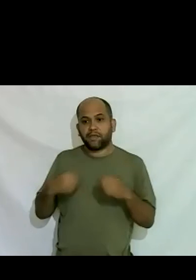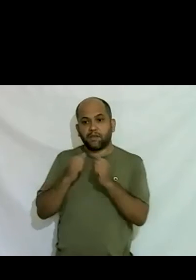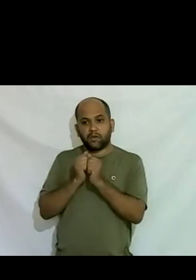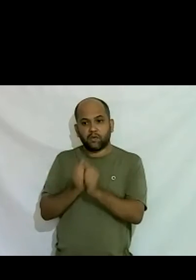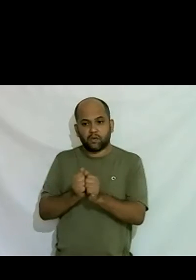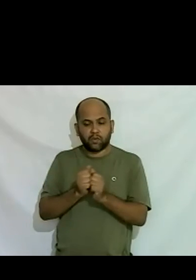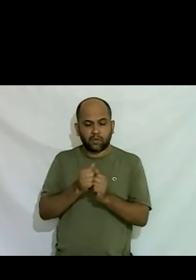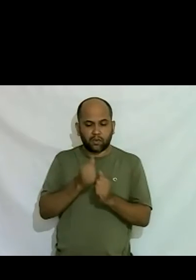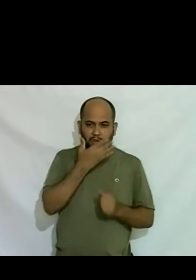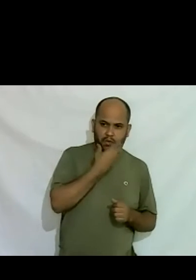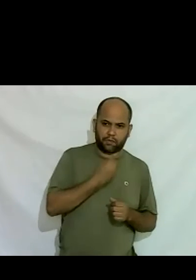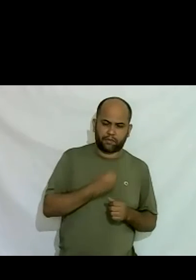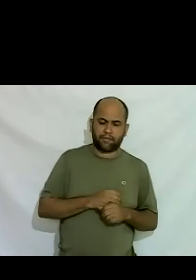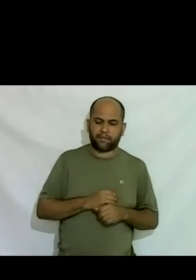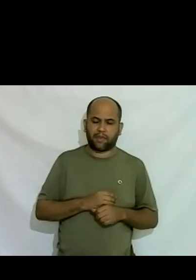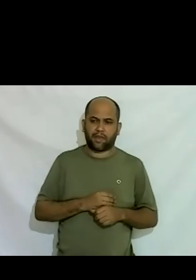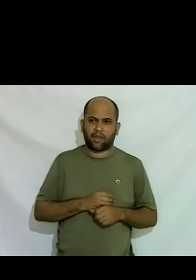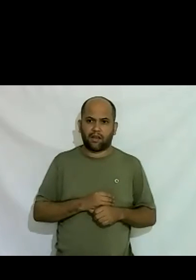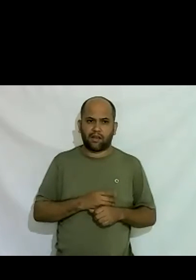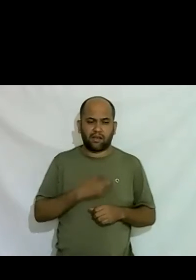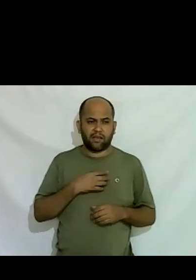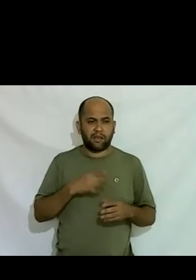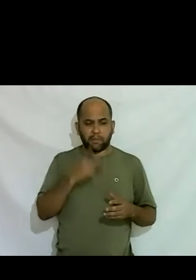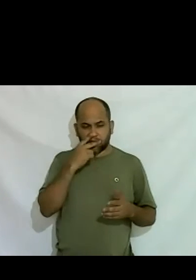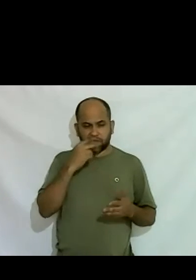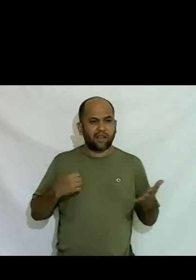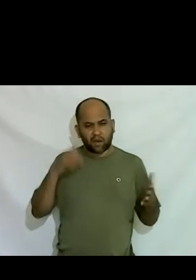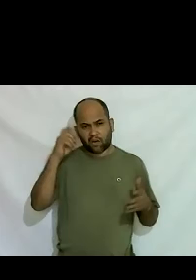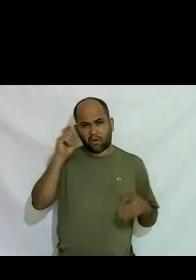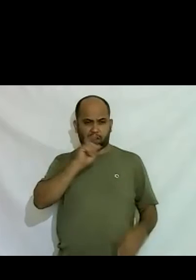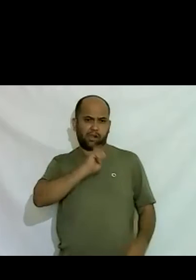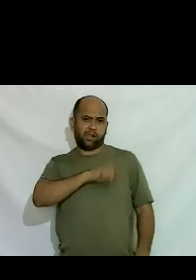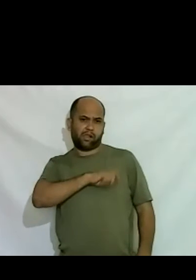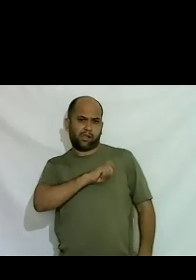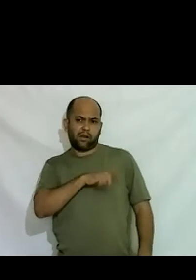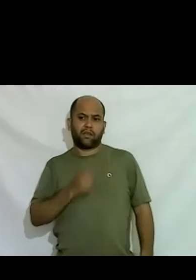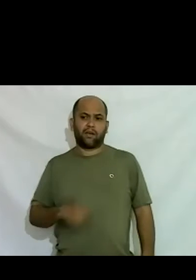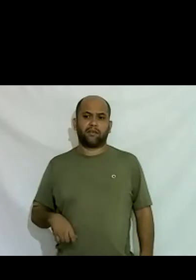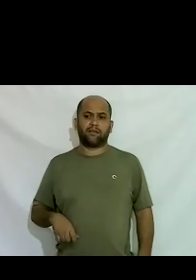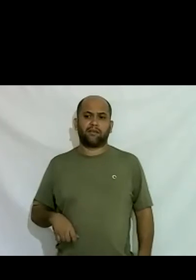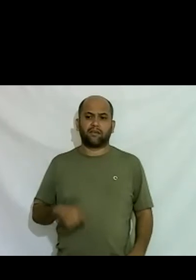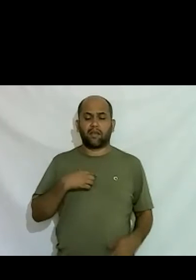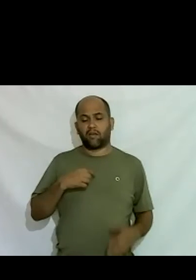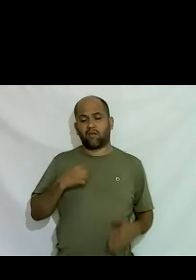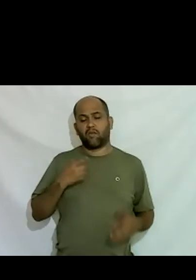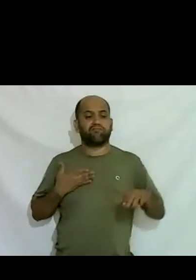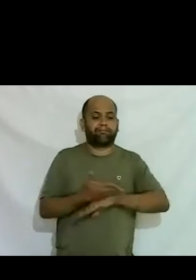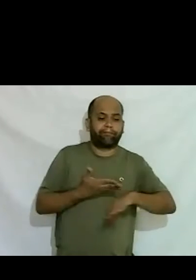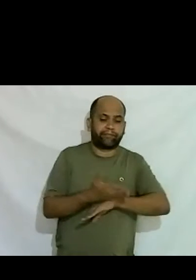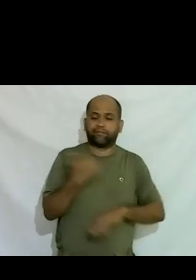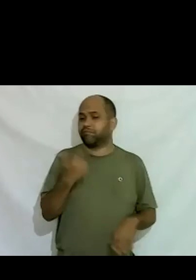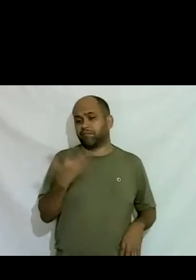meninos e aquilo pra mim foi uma violência né muito grande eu não queria mais ir pra escola mas minha mãe me obrigava a ir